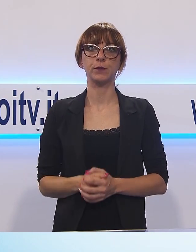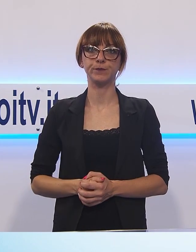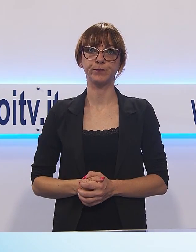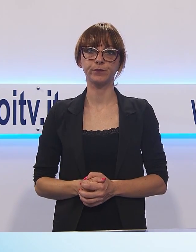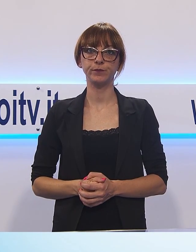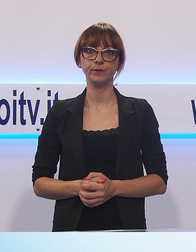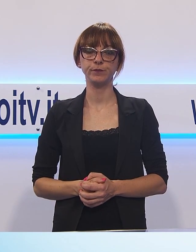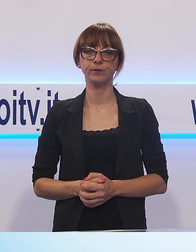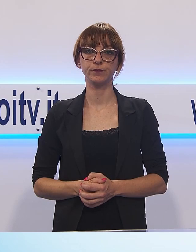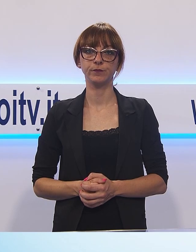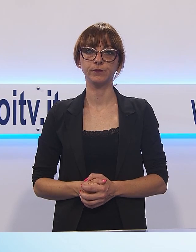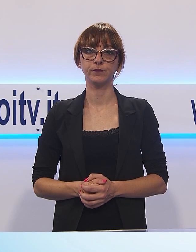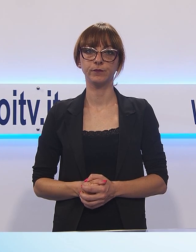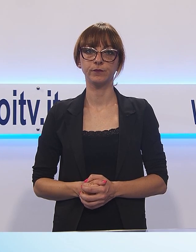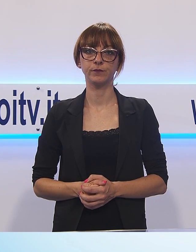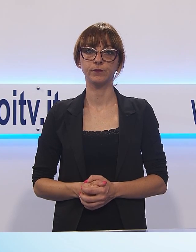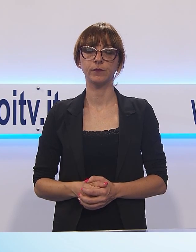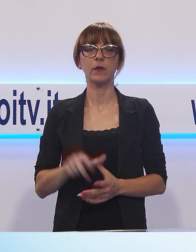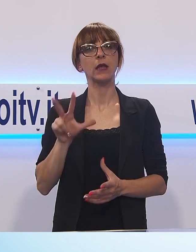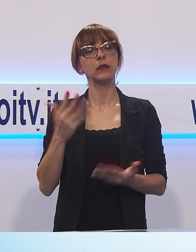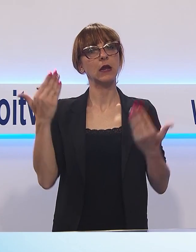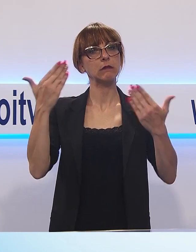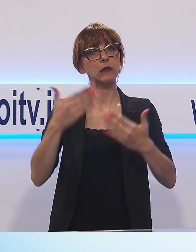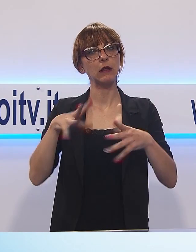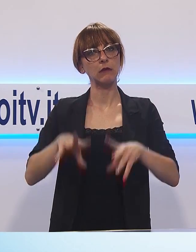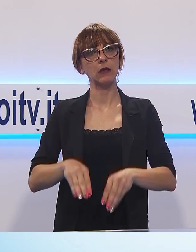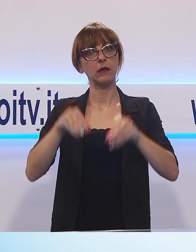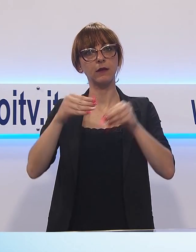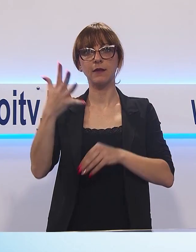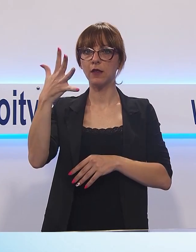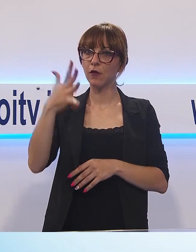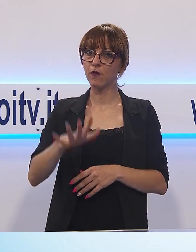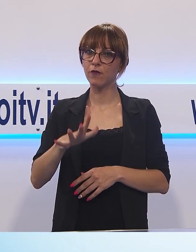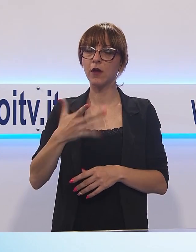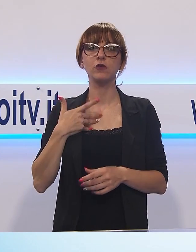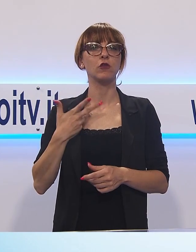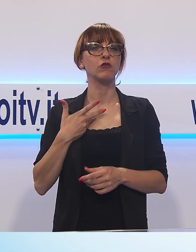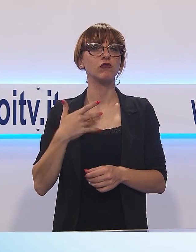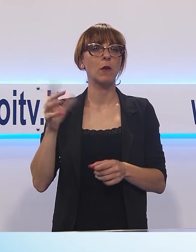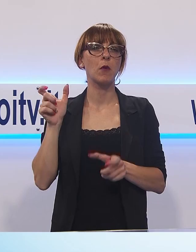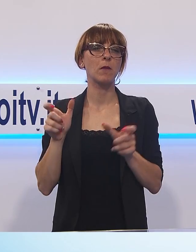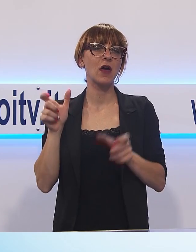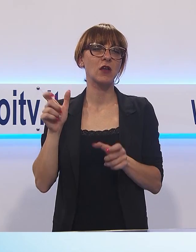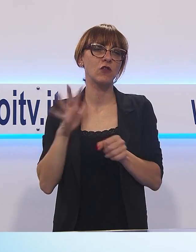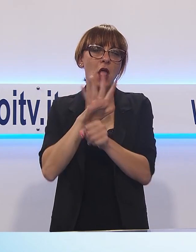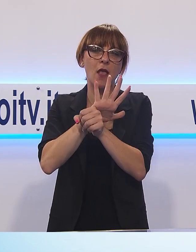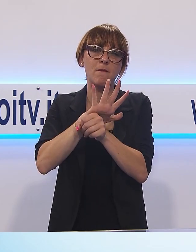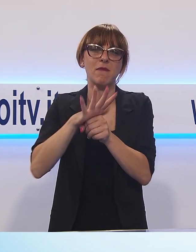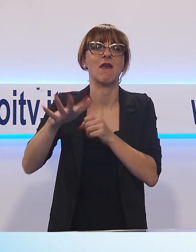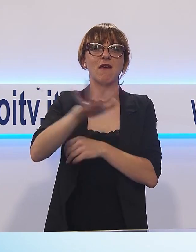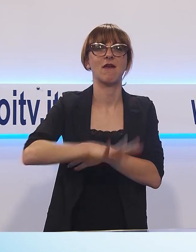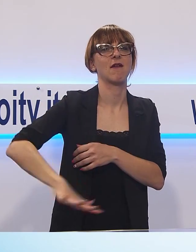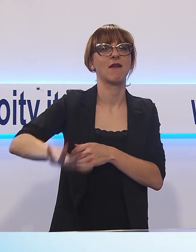le tre serate di conversazioni sono iniziate con una sorta di tutto esaurito nel chiostro di San Micheletto.